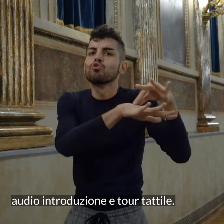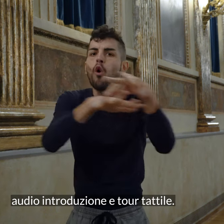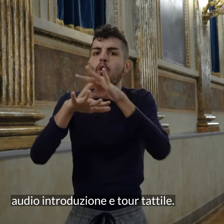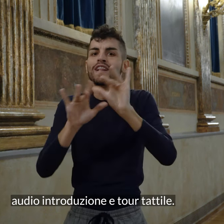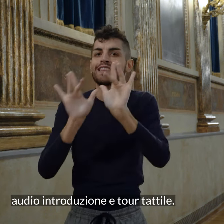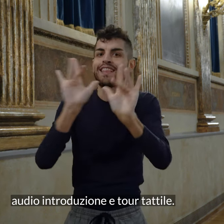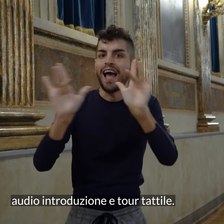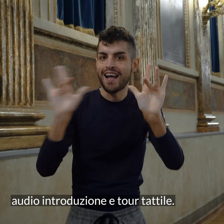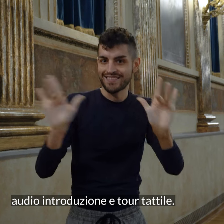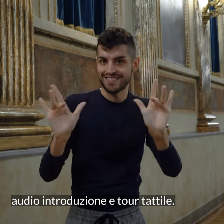tattile